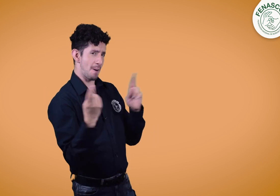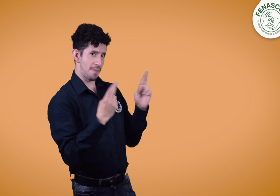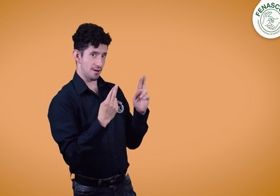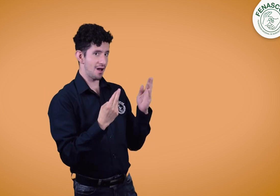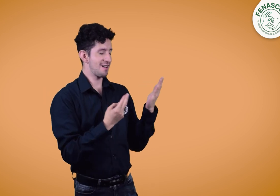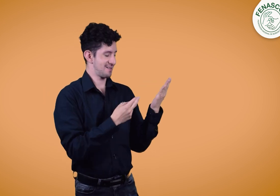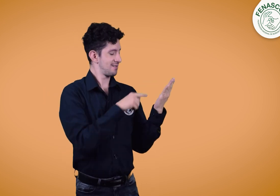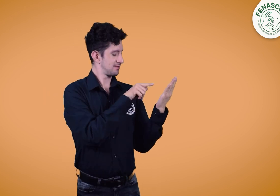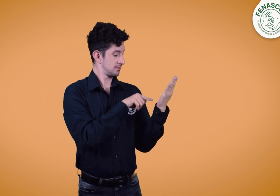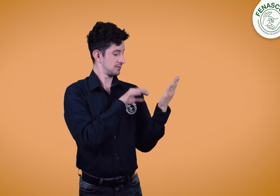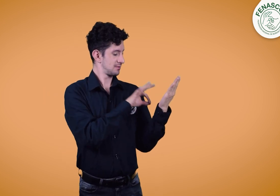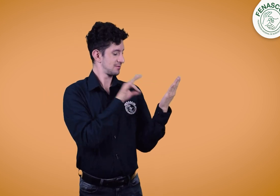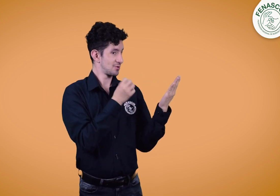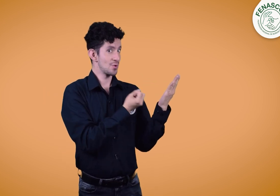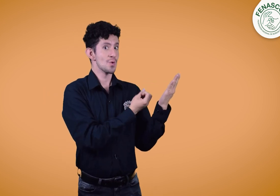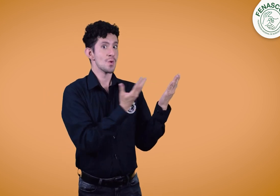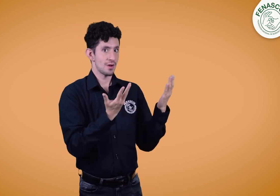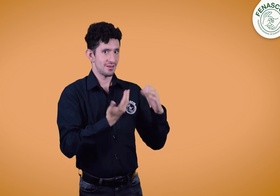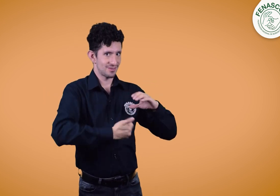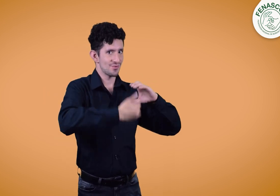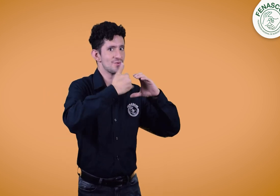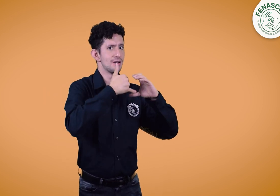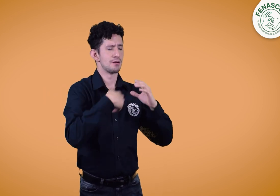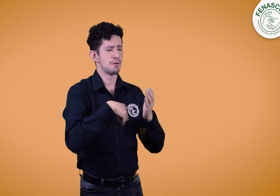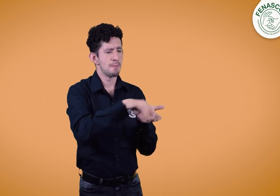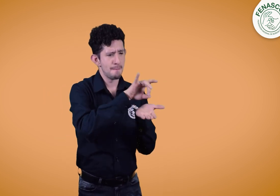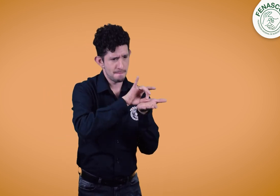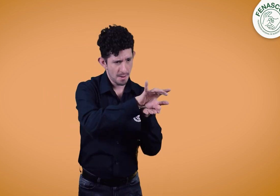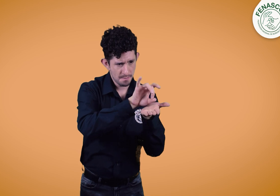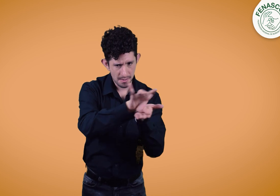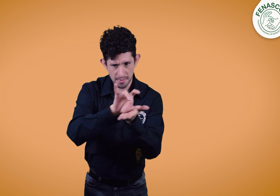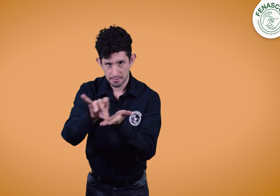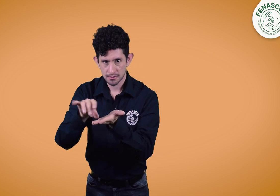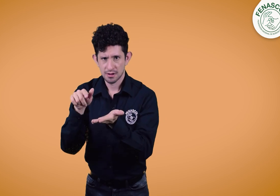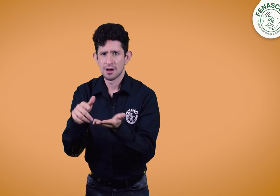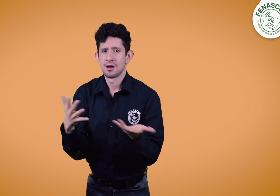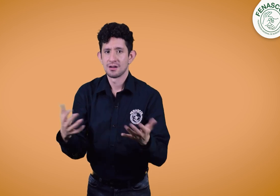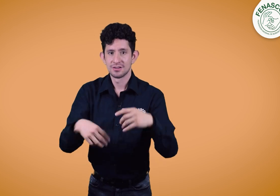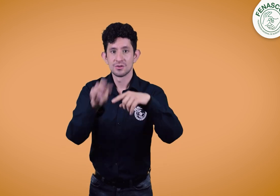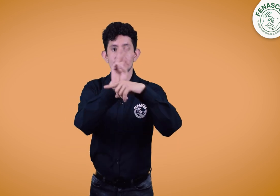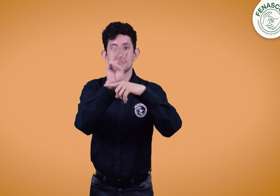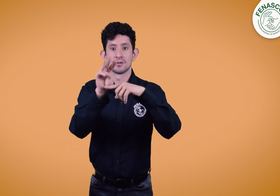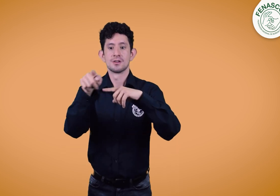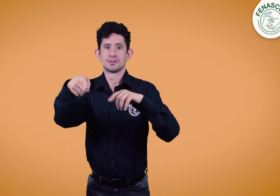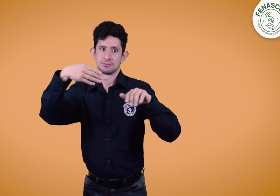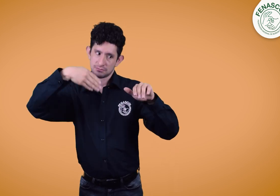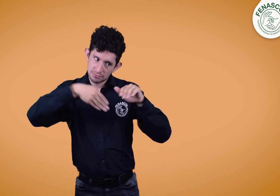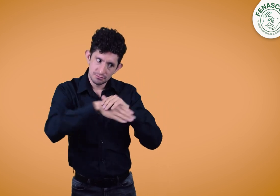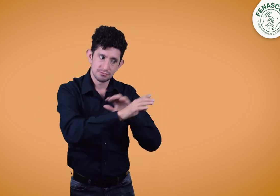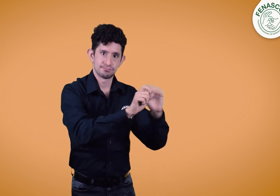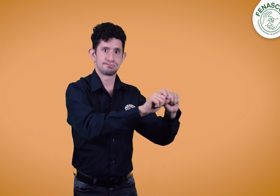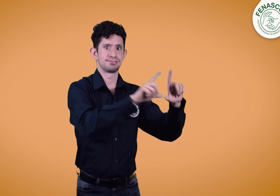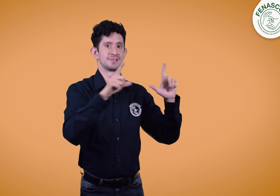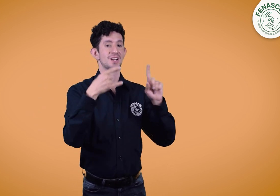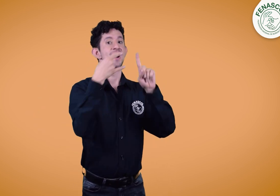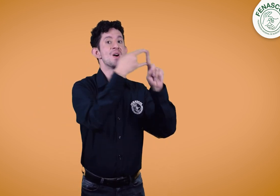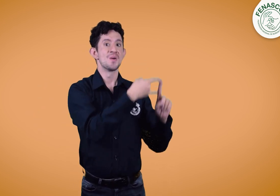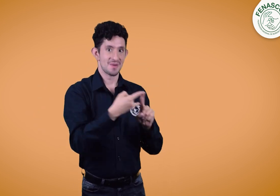Una vez hayan respondido el formulario, desde FENASCOL tomaremos el número de celular registrado y los contactaremos